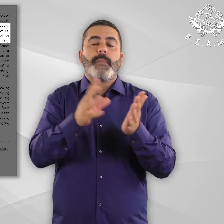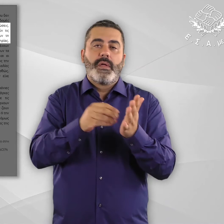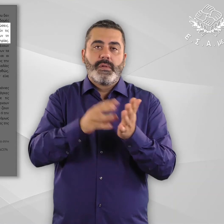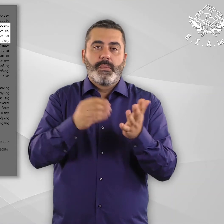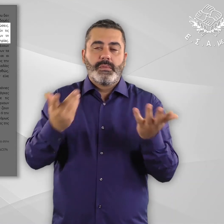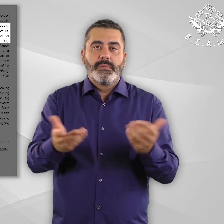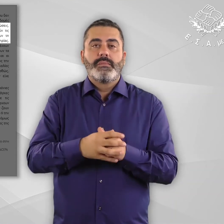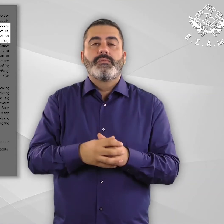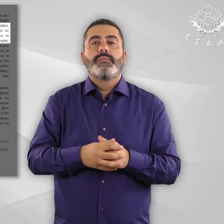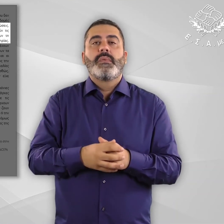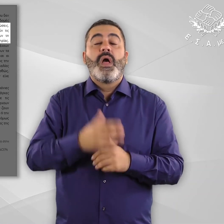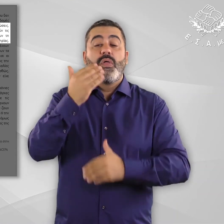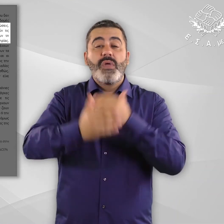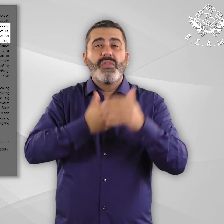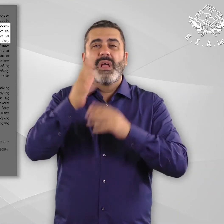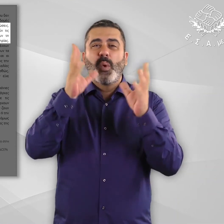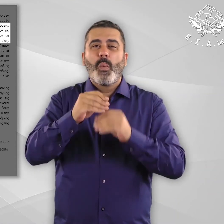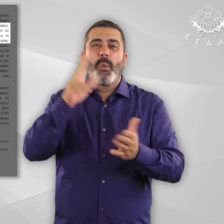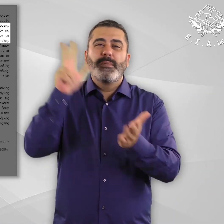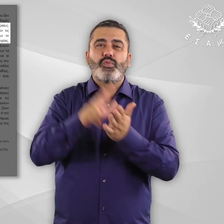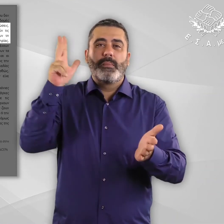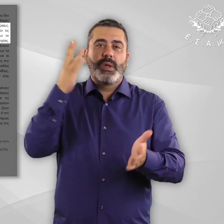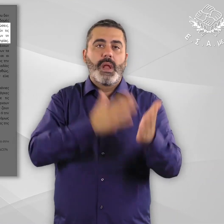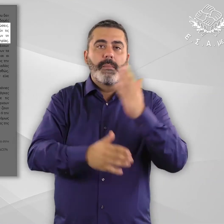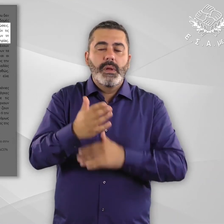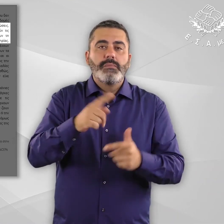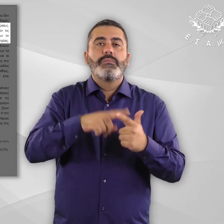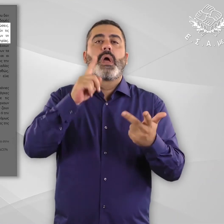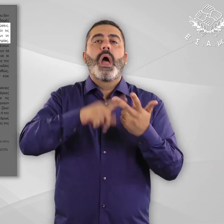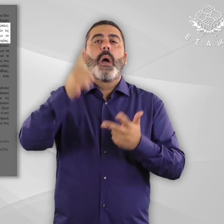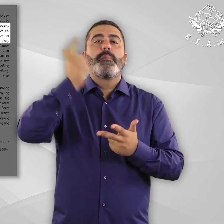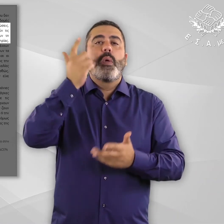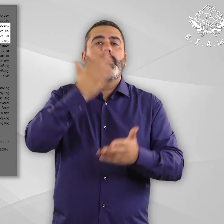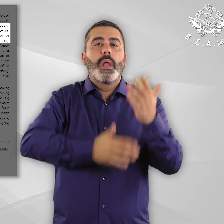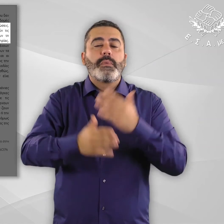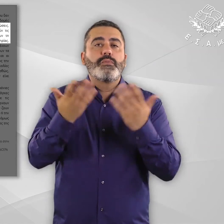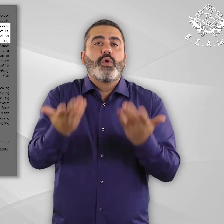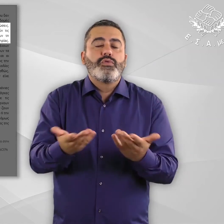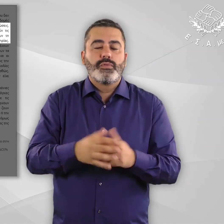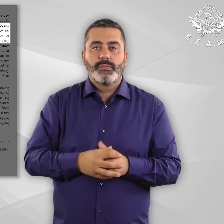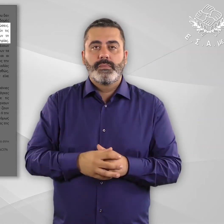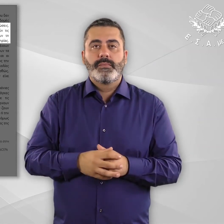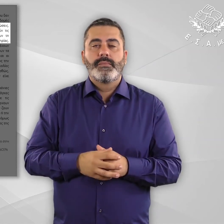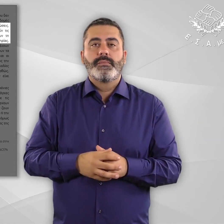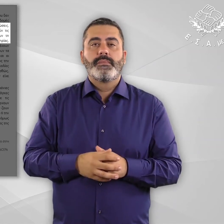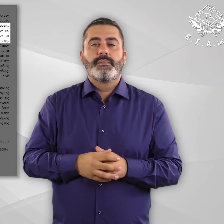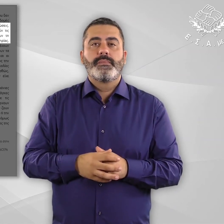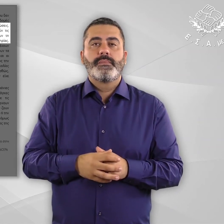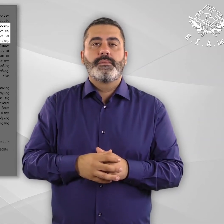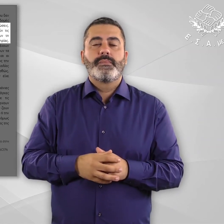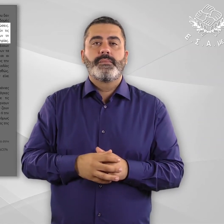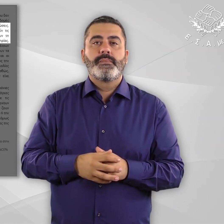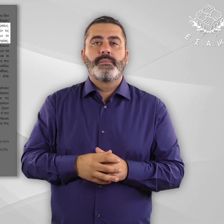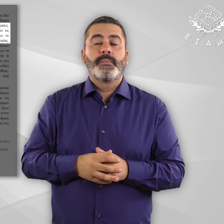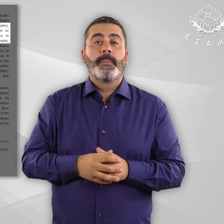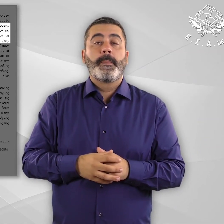διεκδικήσουν τη χορήγηση επιδόματος παρένθεση παραδείγματος χάρη διαδικασία πιστοποίησης αναπηρίας, επιδόματα αναπηρίας,